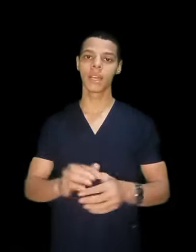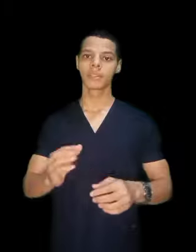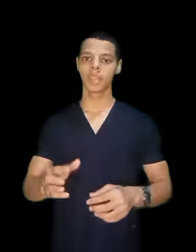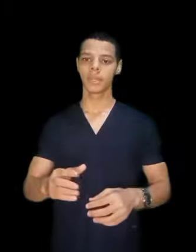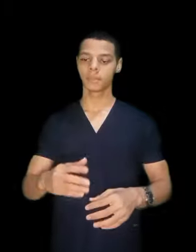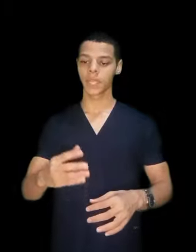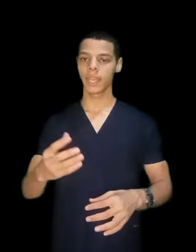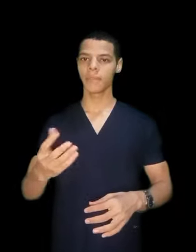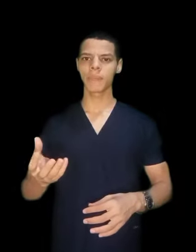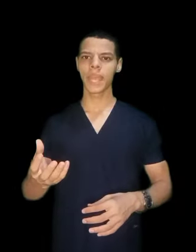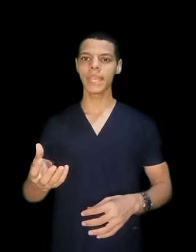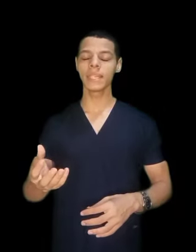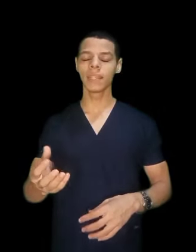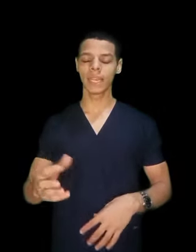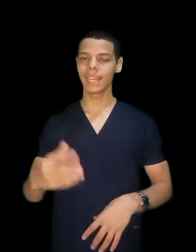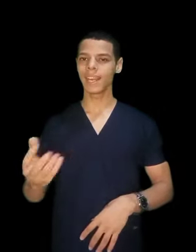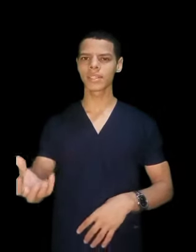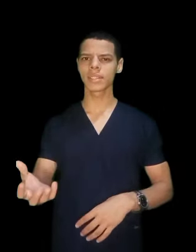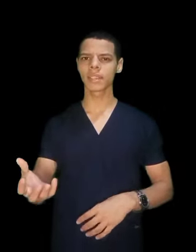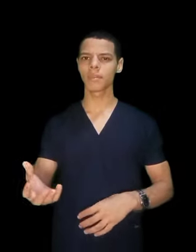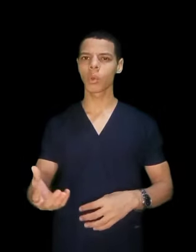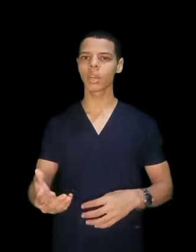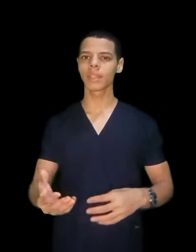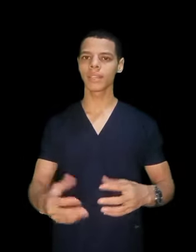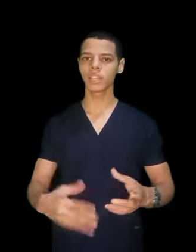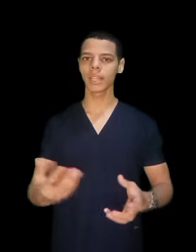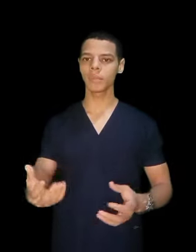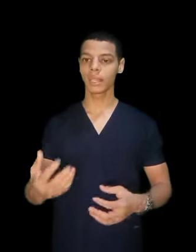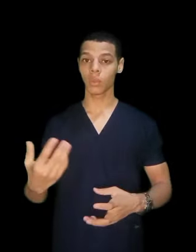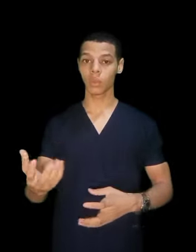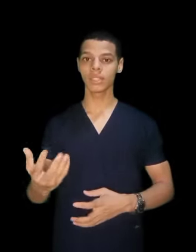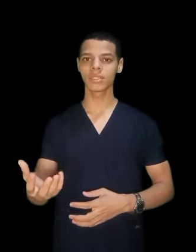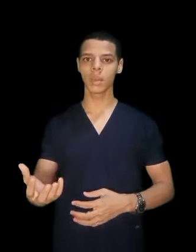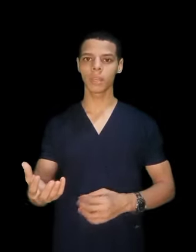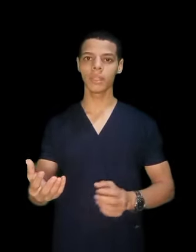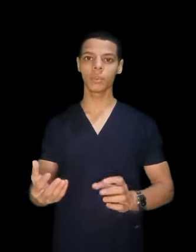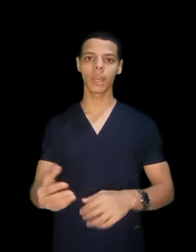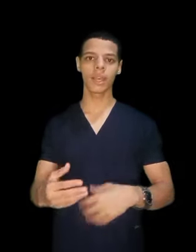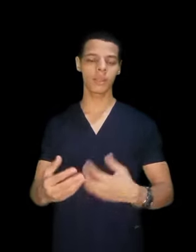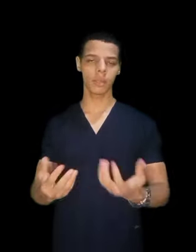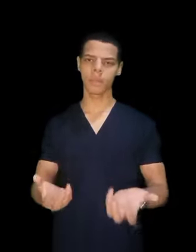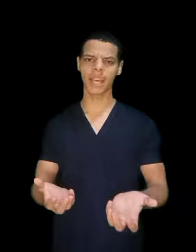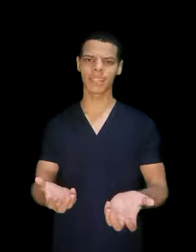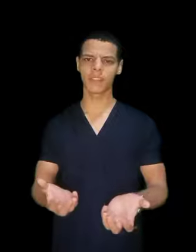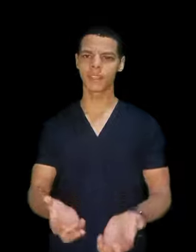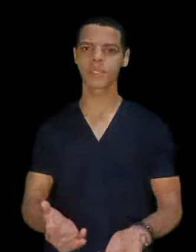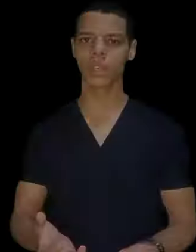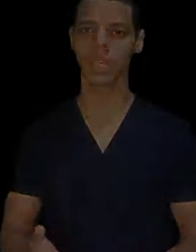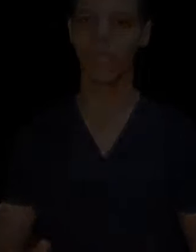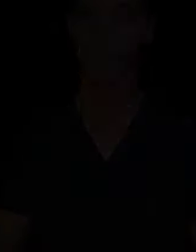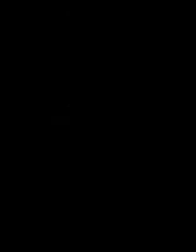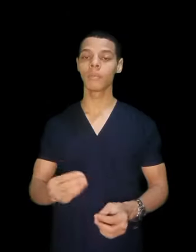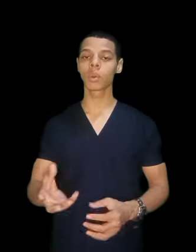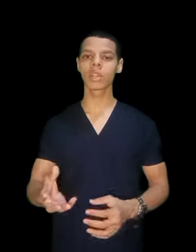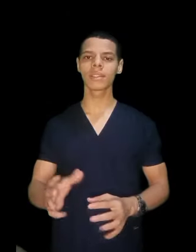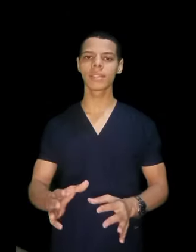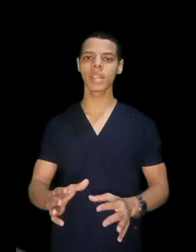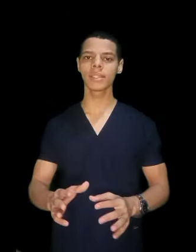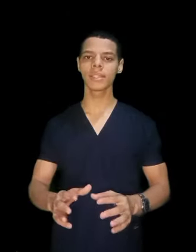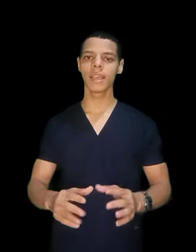طيب مبدئيا هي ليه اصلا المقارنة نشأت بين كلية التنريد والمعهد الفن الصحي المقارنة نشأت